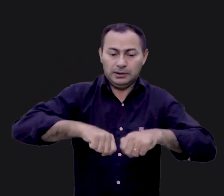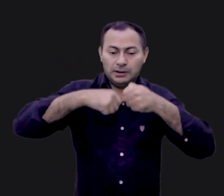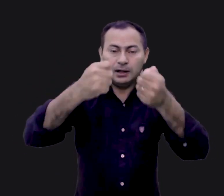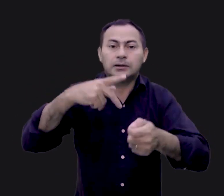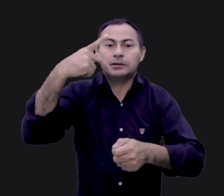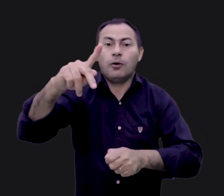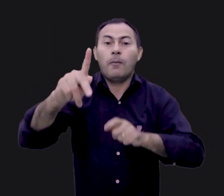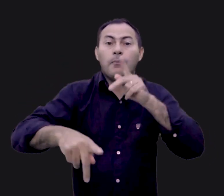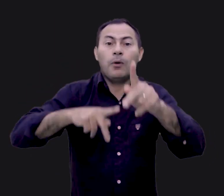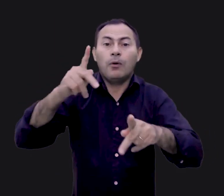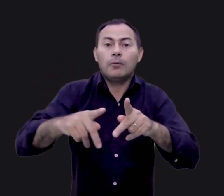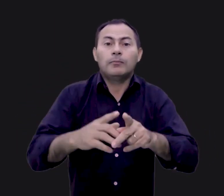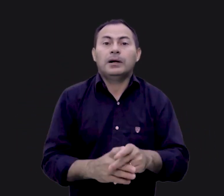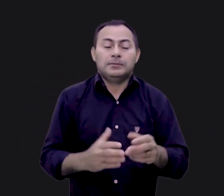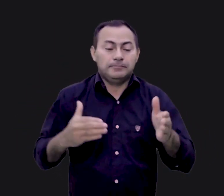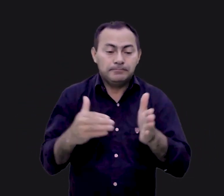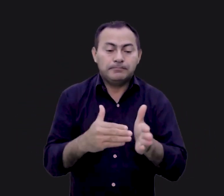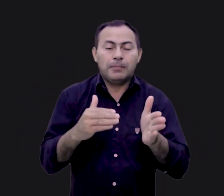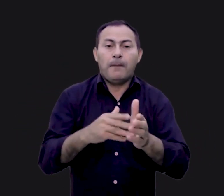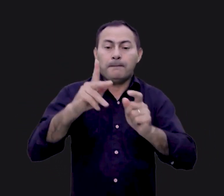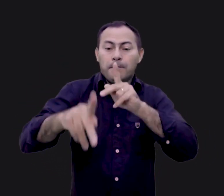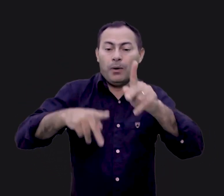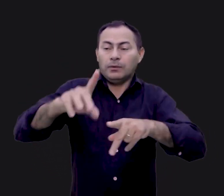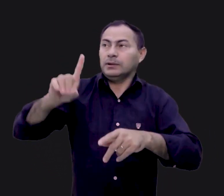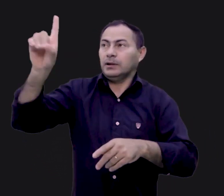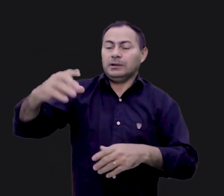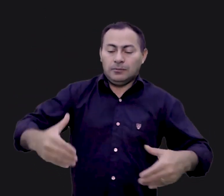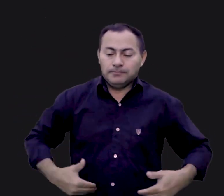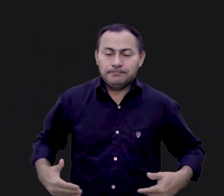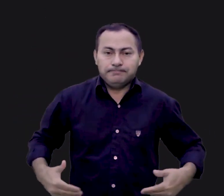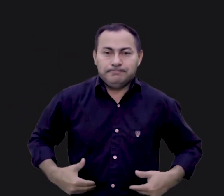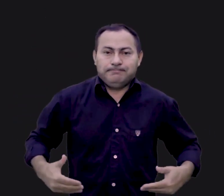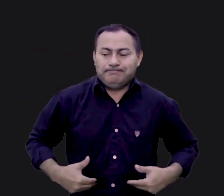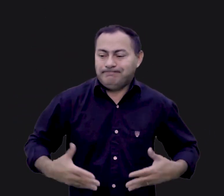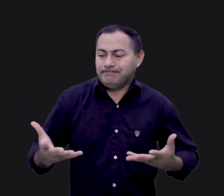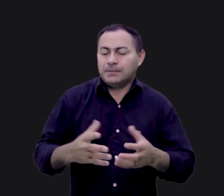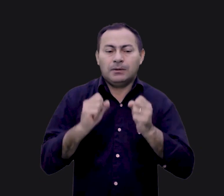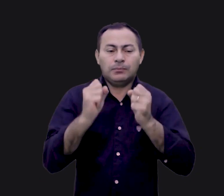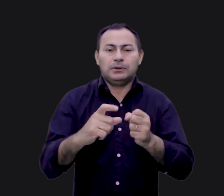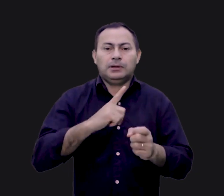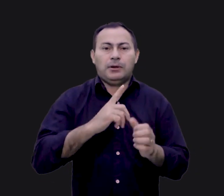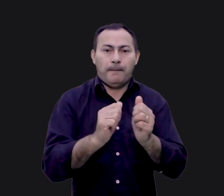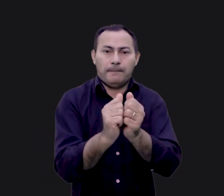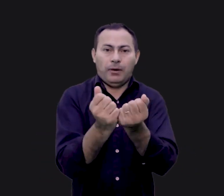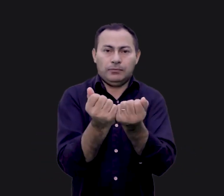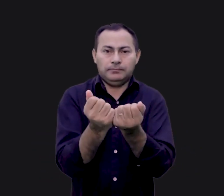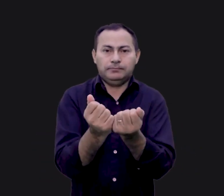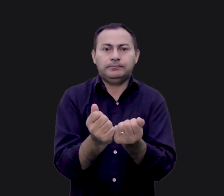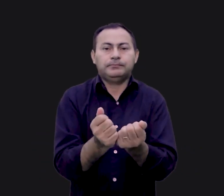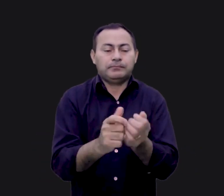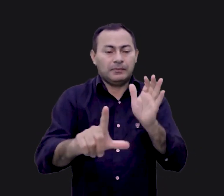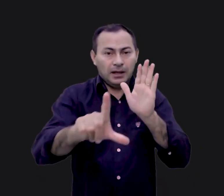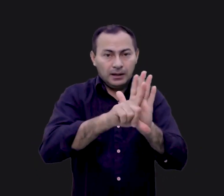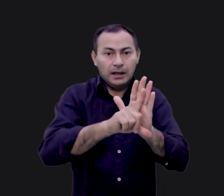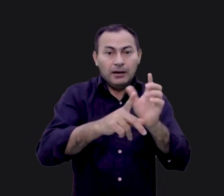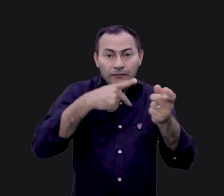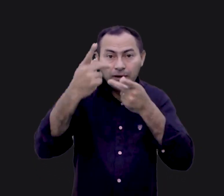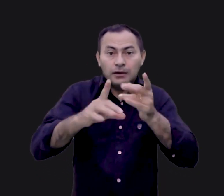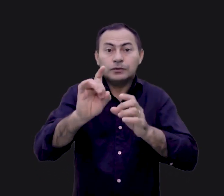prover para seu povo para impedir que o povo de Deus, que estava com fome, pudesse ter o pão. A lei dizia que somente o